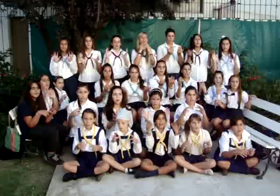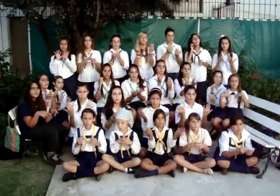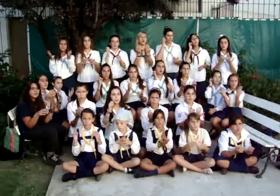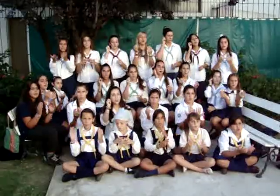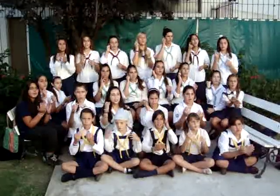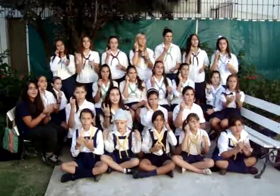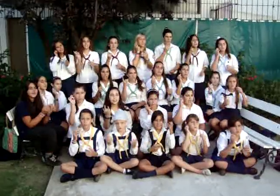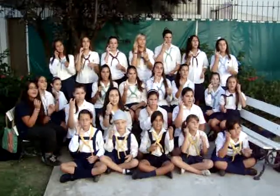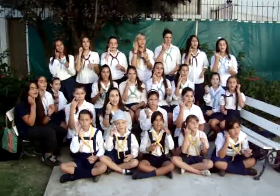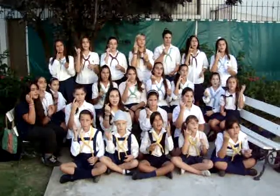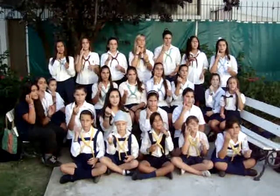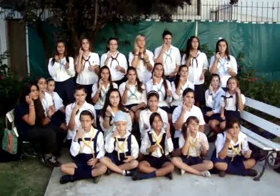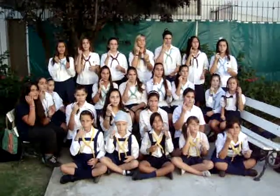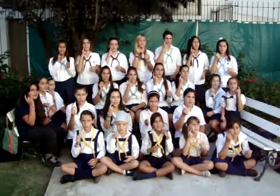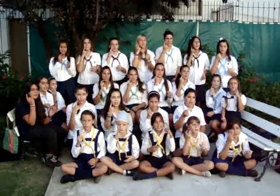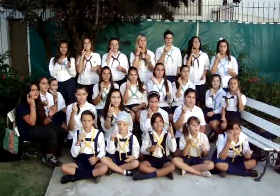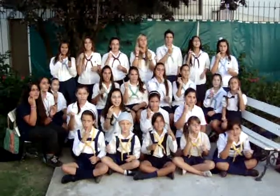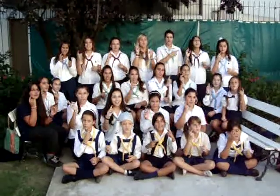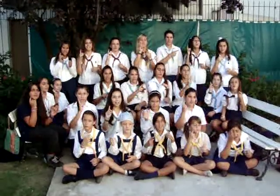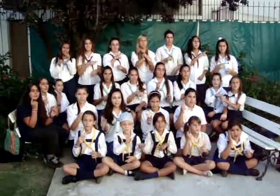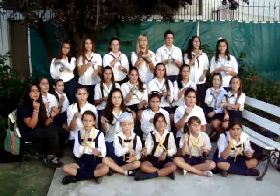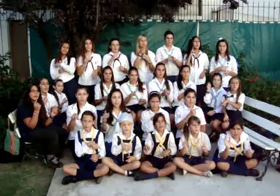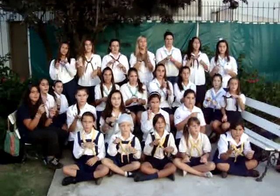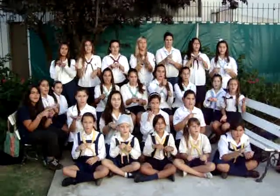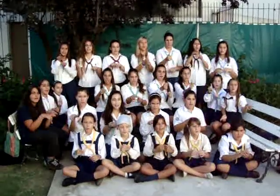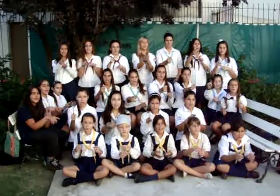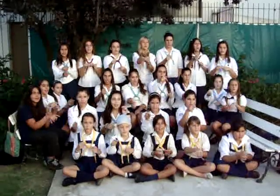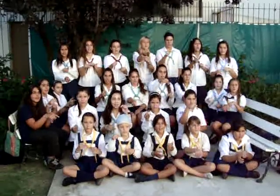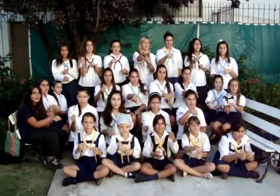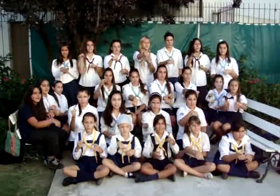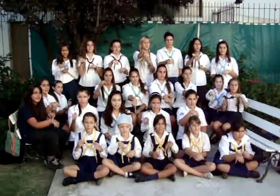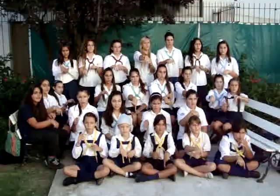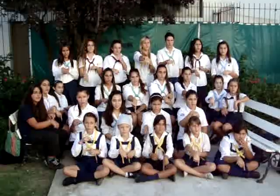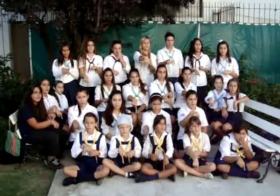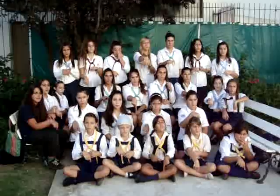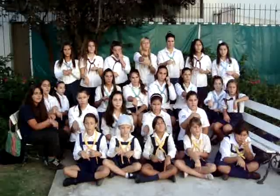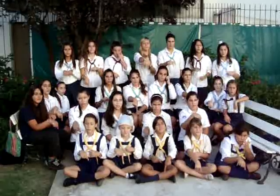el mundo guía vivirás, eres mi hermana desde hoy.